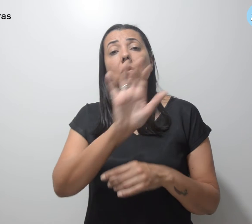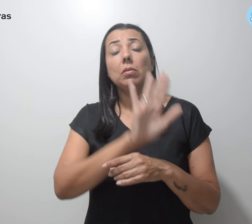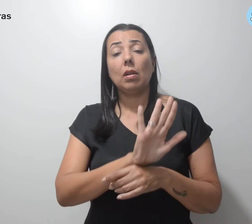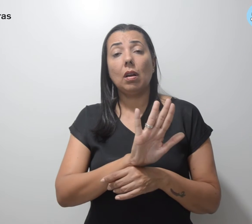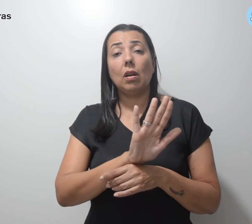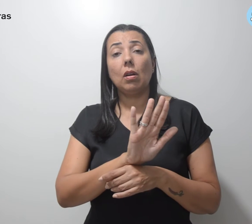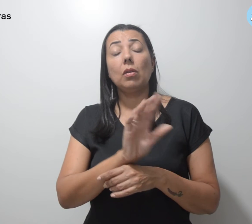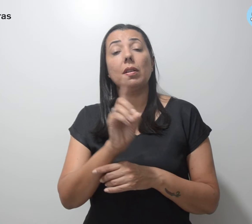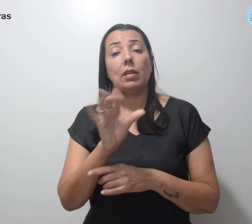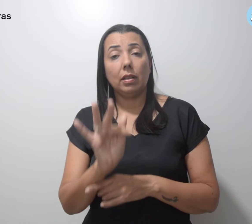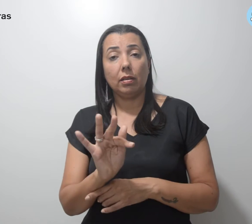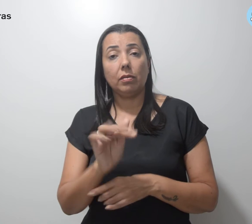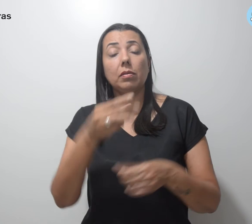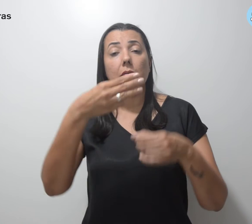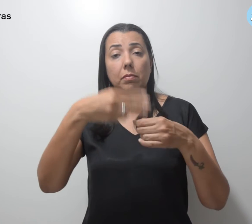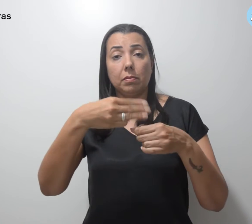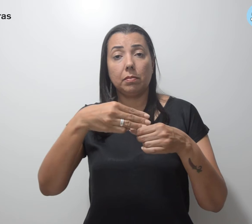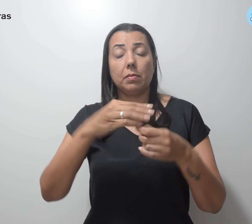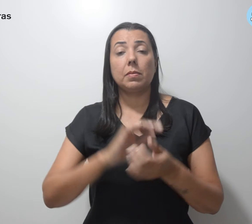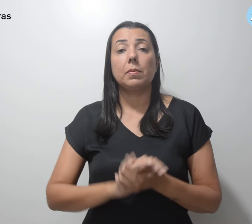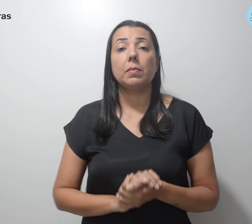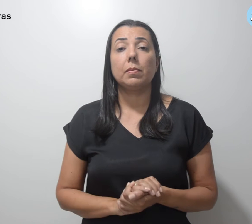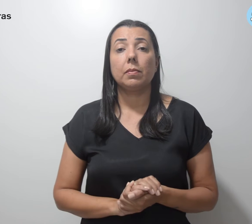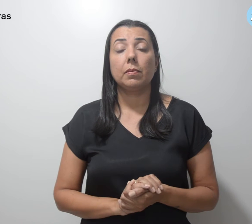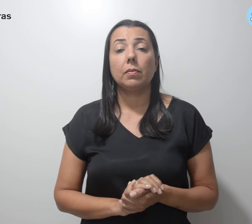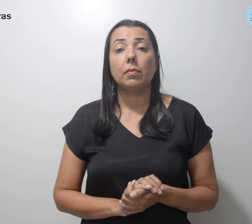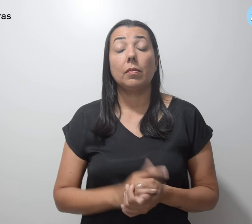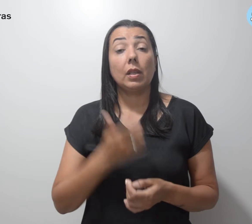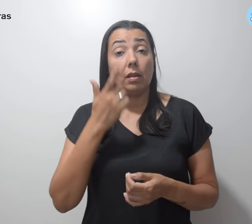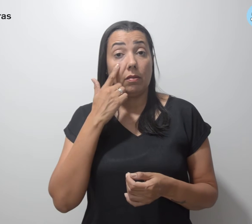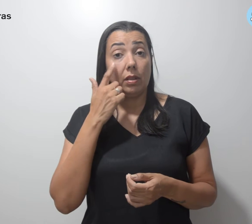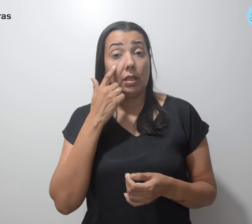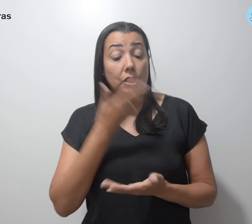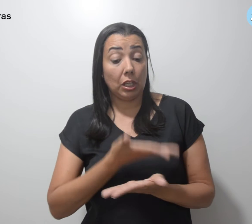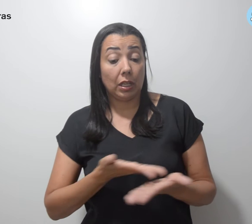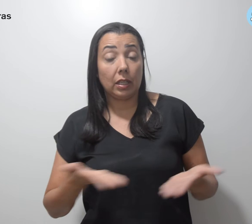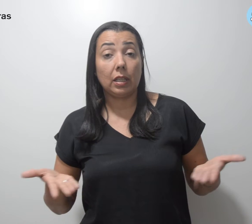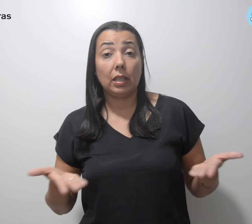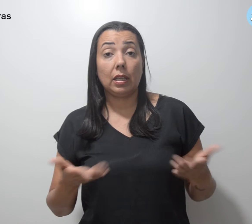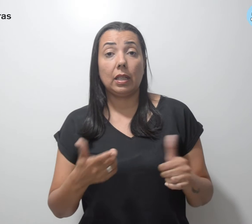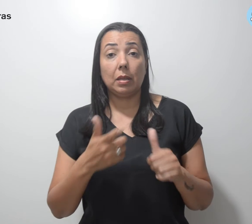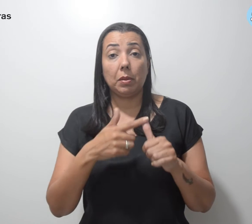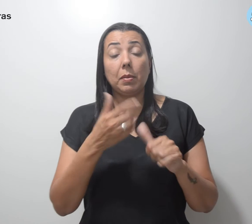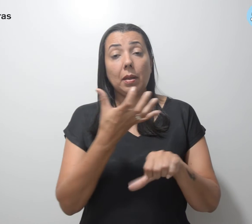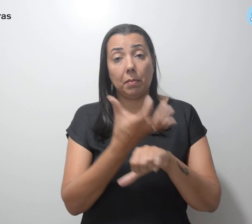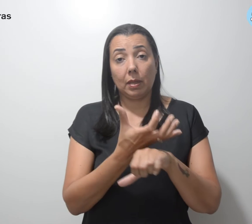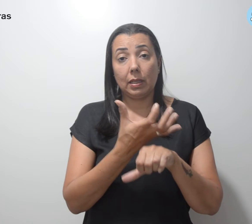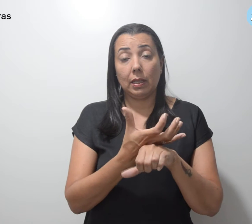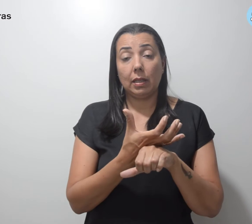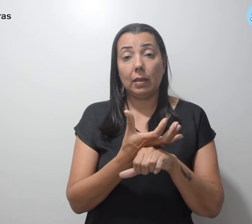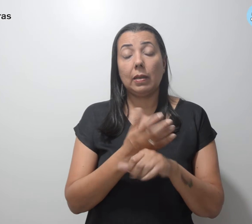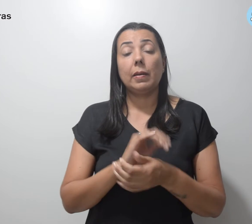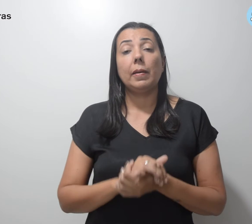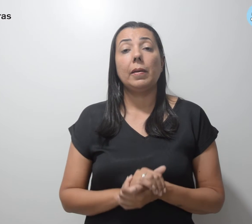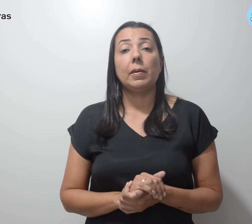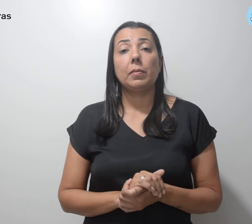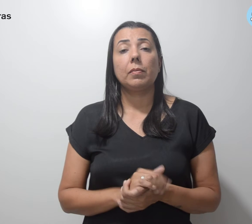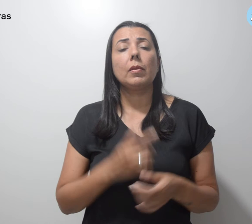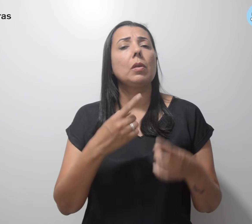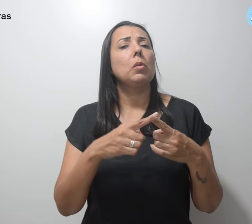distrital e municipal. Confira aqui na primeira matéria da série, por que a reforma